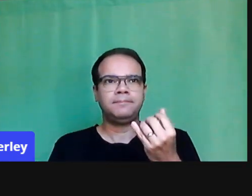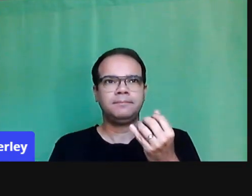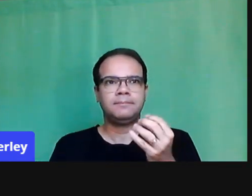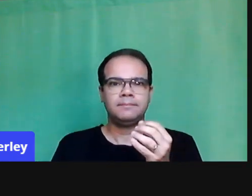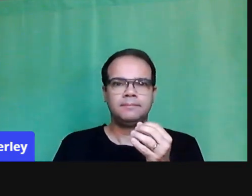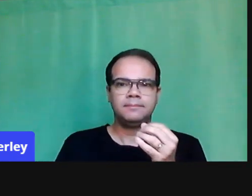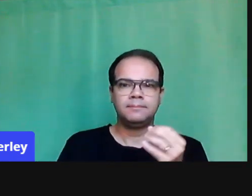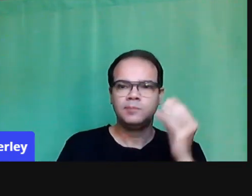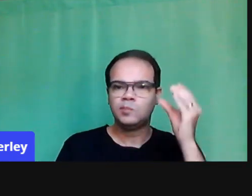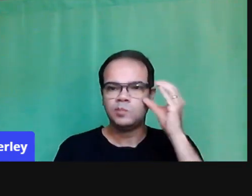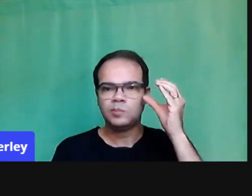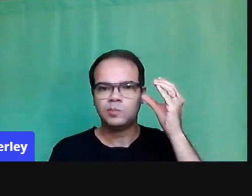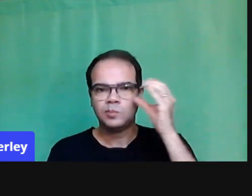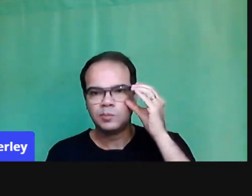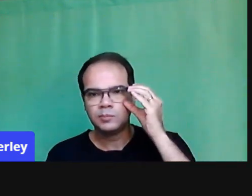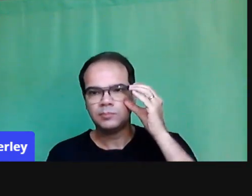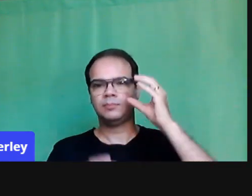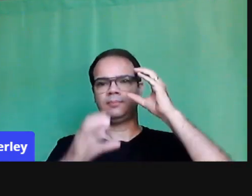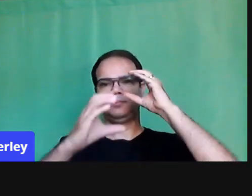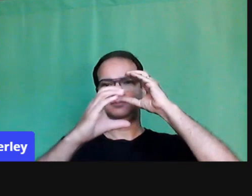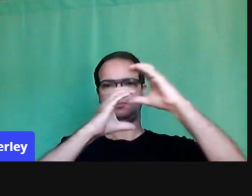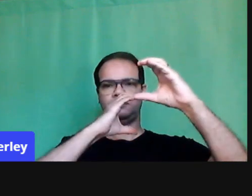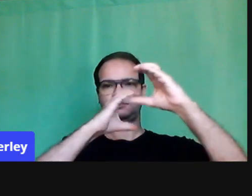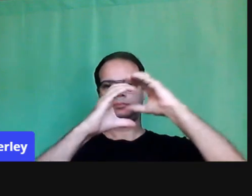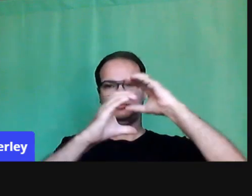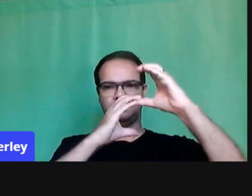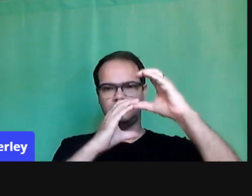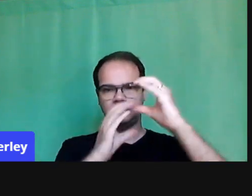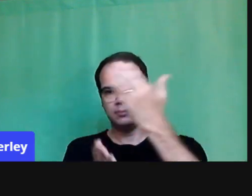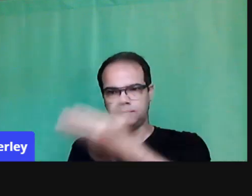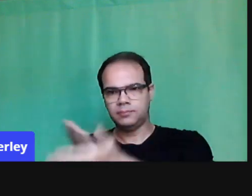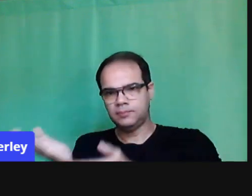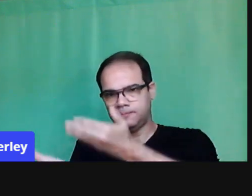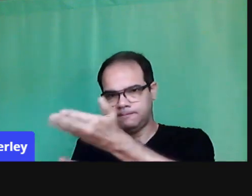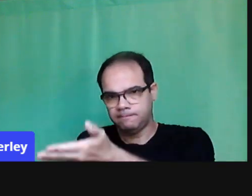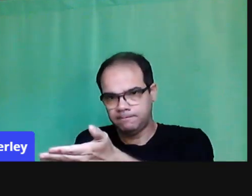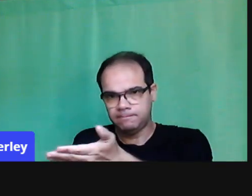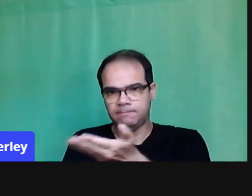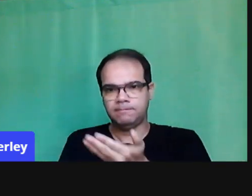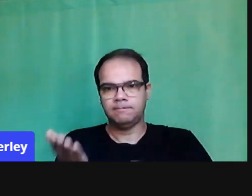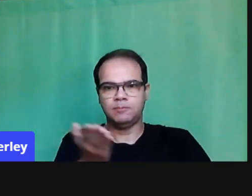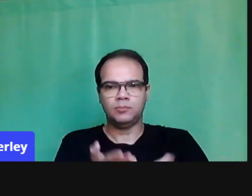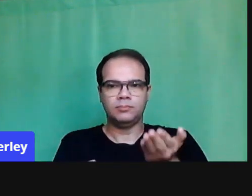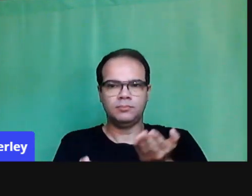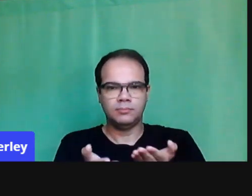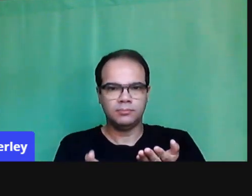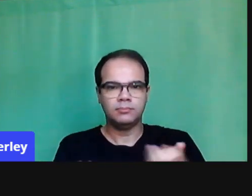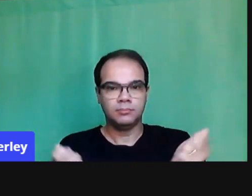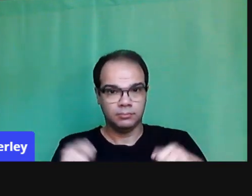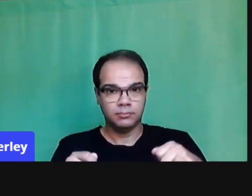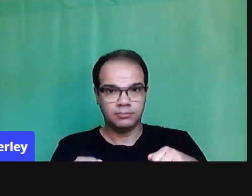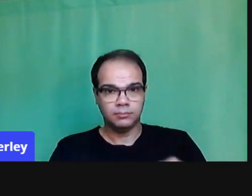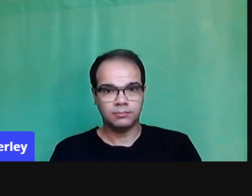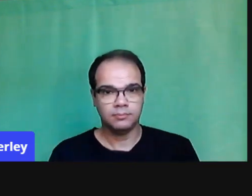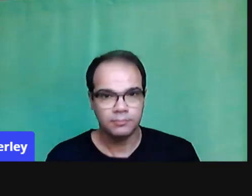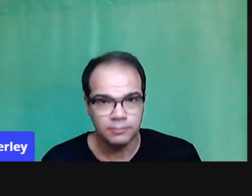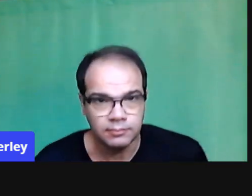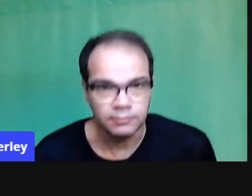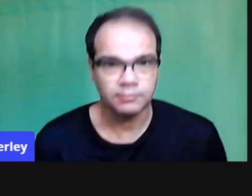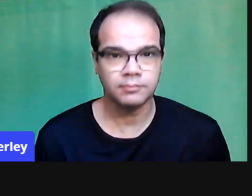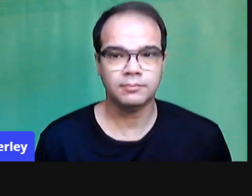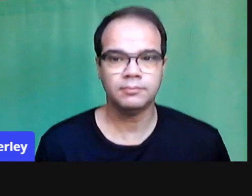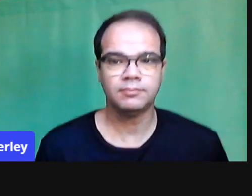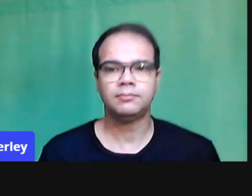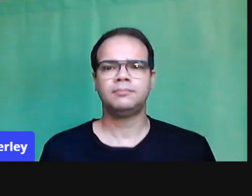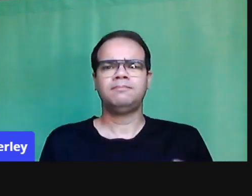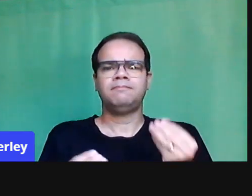com o outro, né? Que nós construímos os nossos conhecimentos, é na interação, né? E a